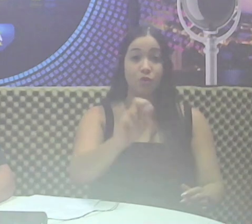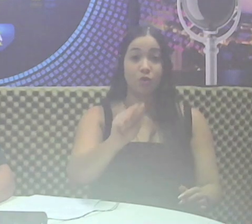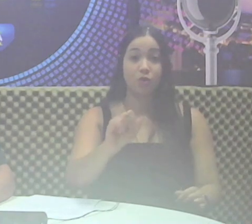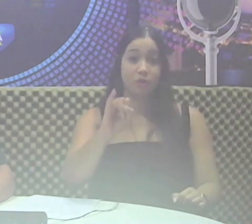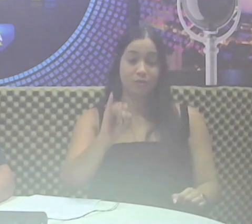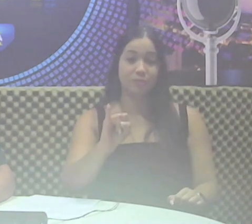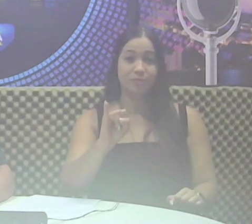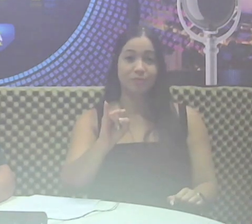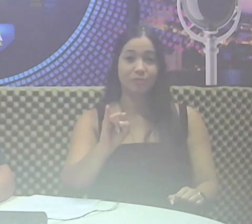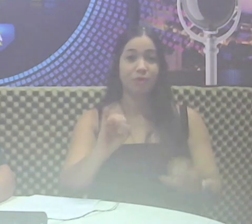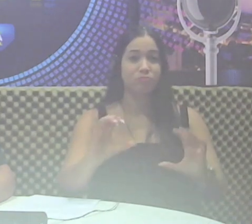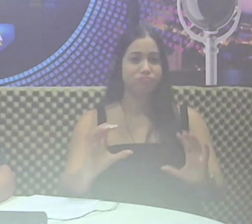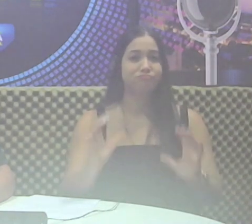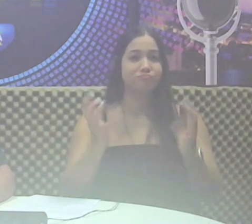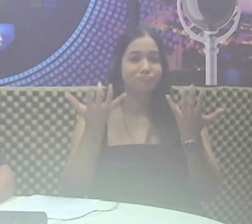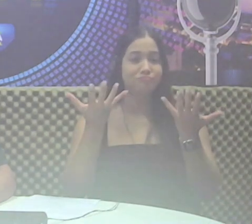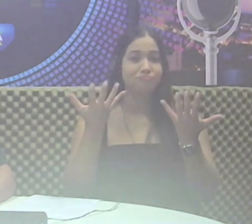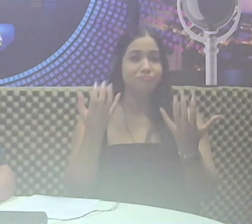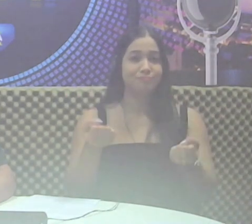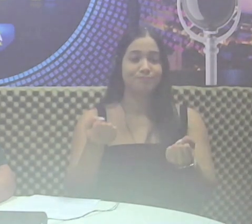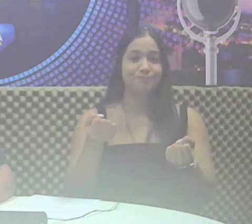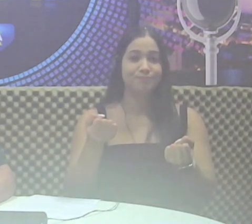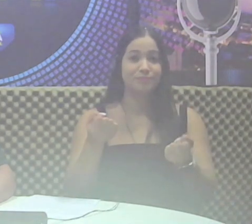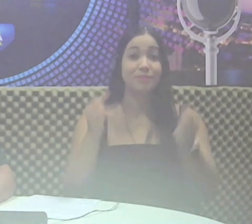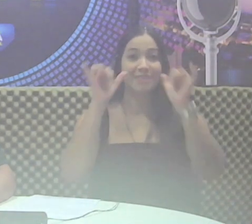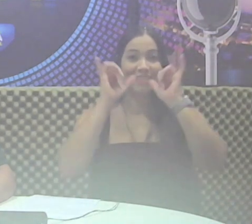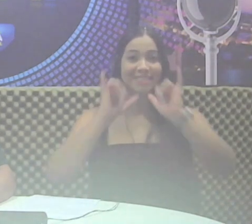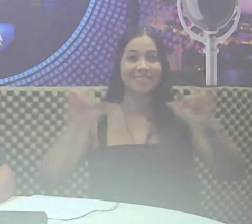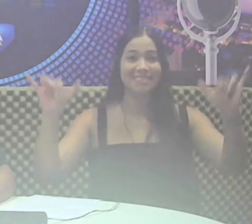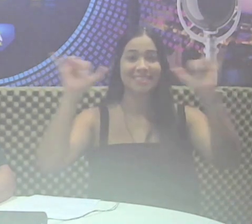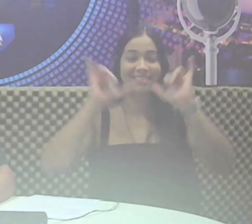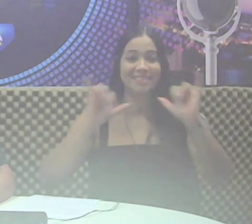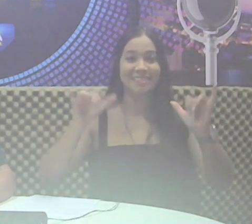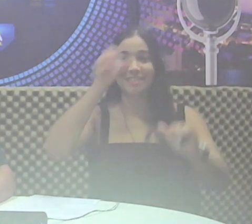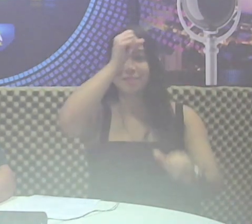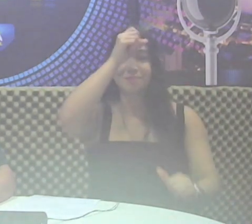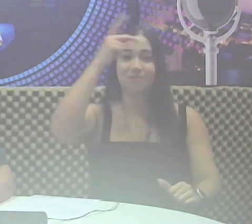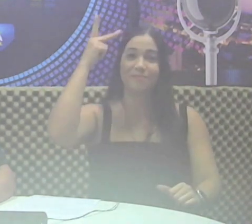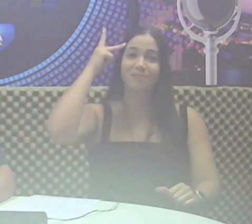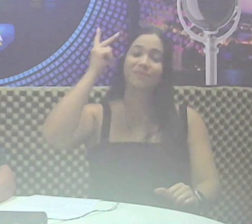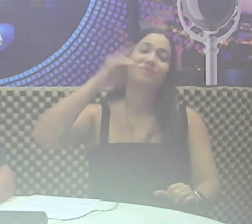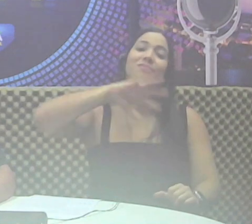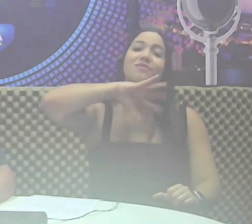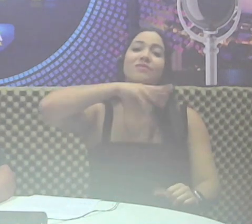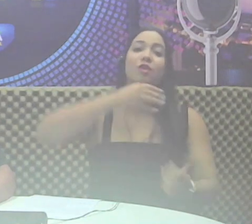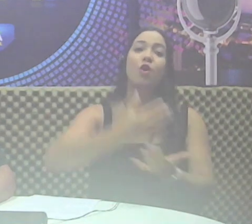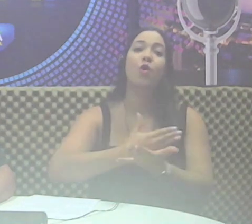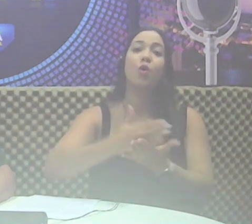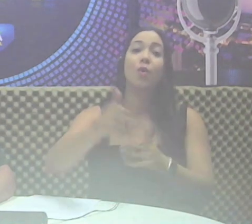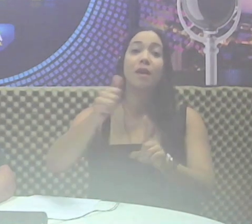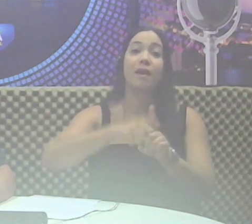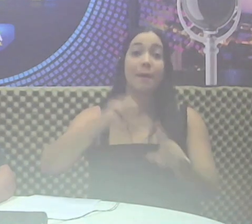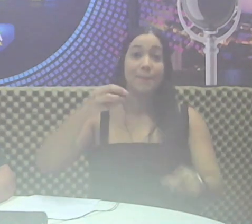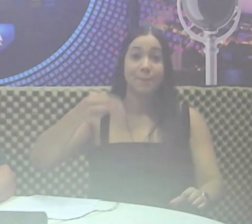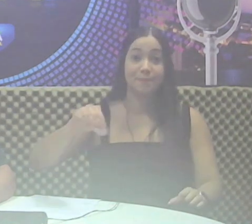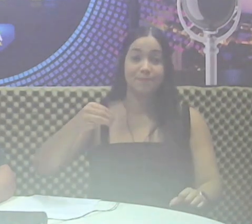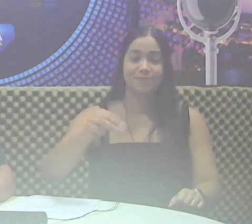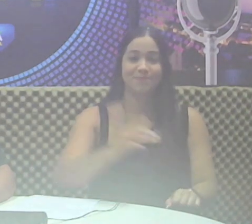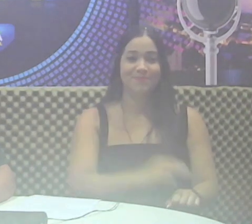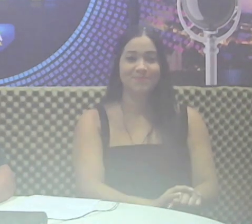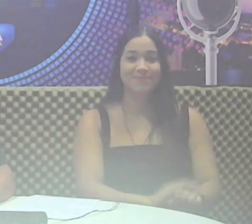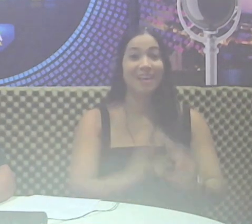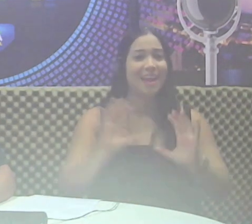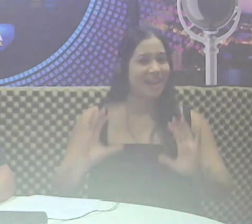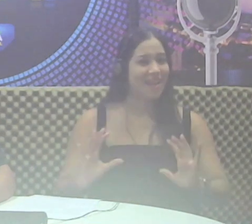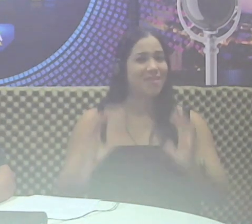participam da mobilização, cujo anúncio foi feito pelo prefeito Odelmo Leão no início de março. O mutirão está